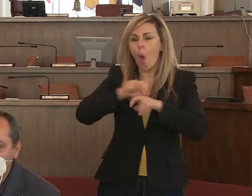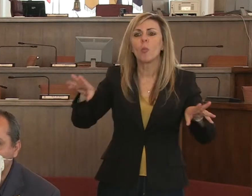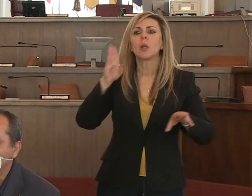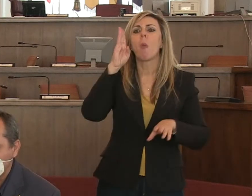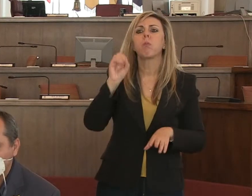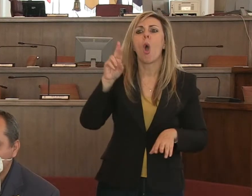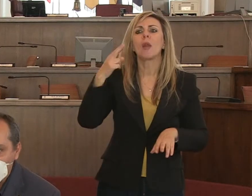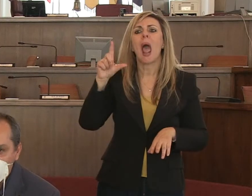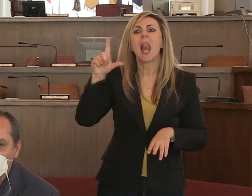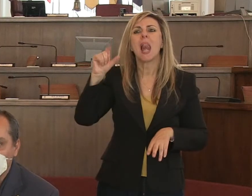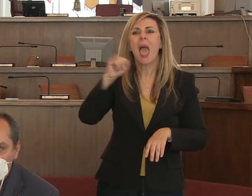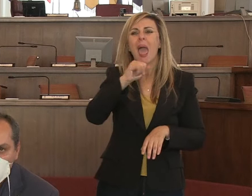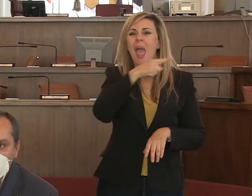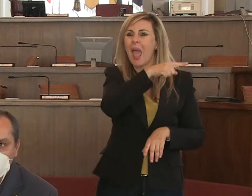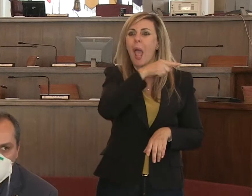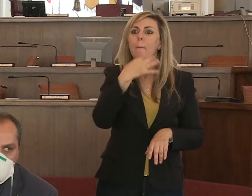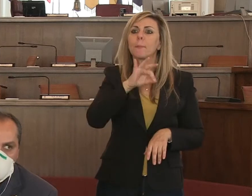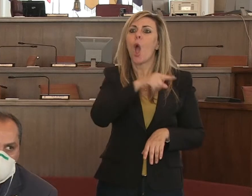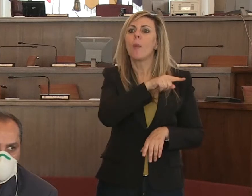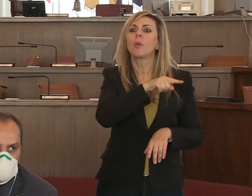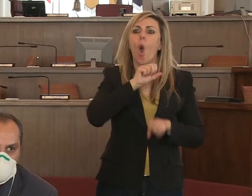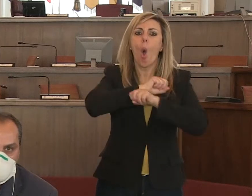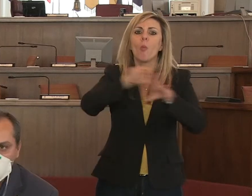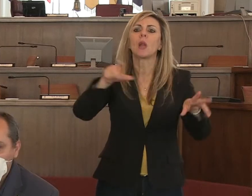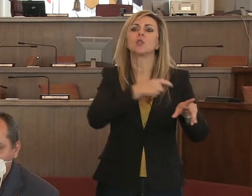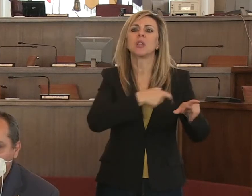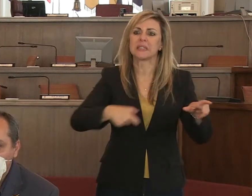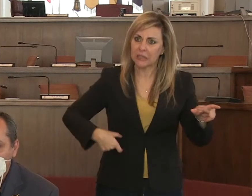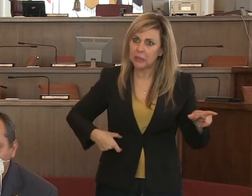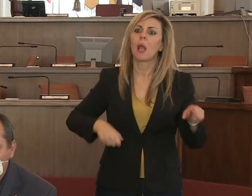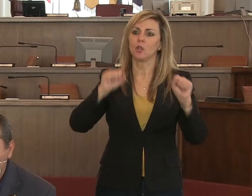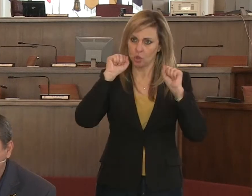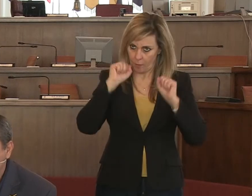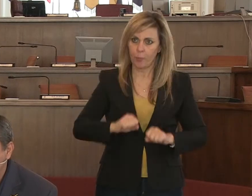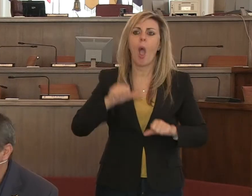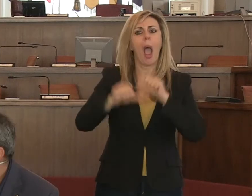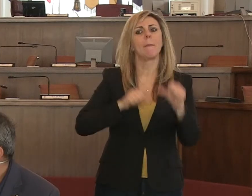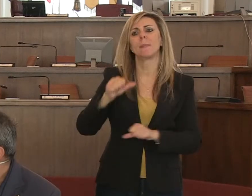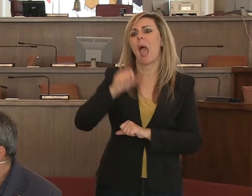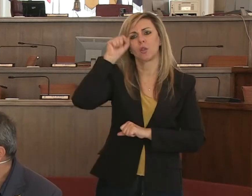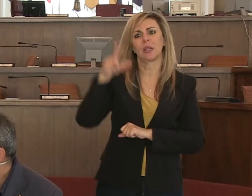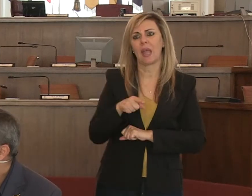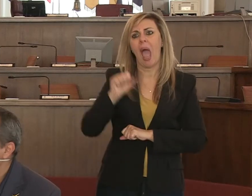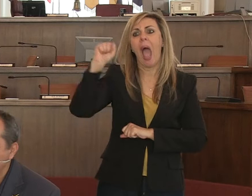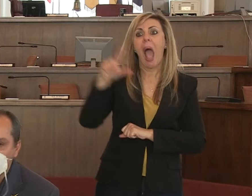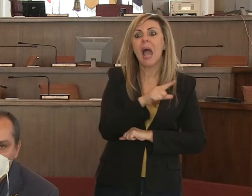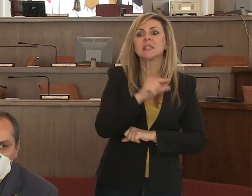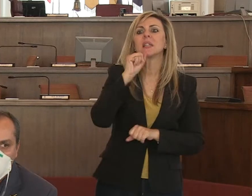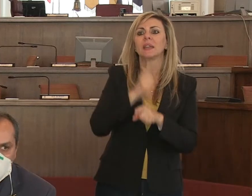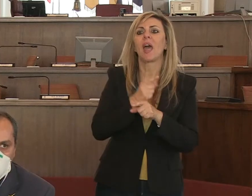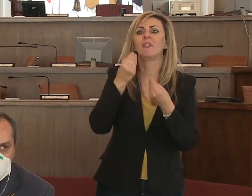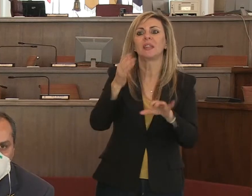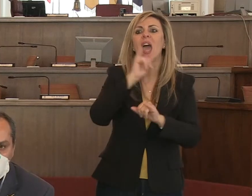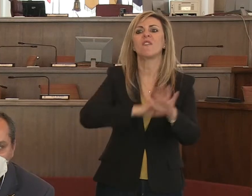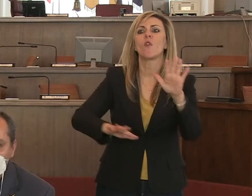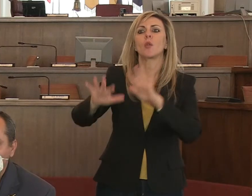di Borrelli che riapre la comunicazione ai sindaci rispetto alle persone le ASL devono